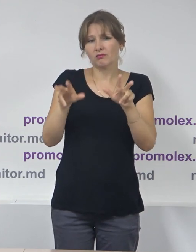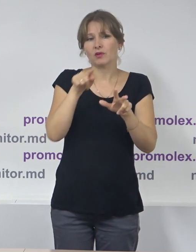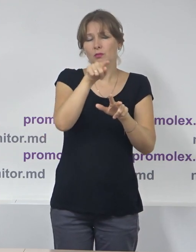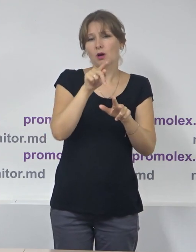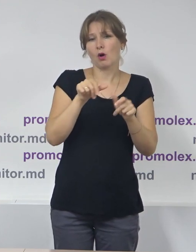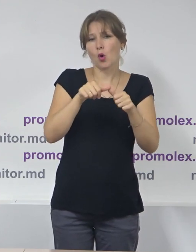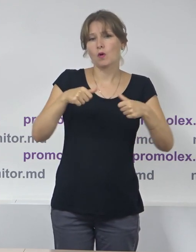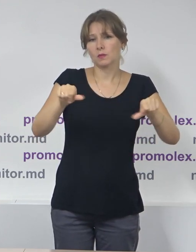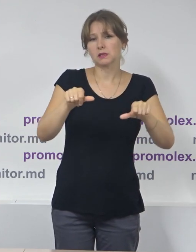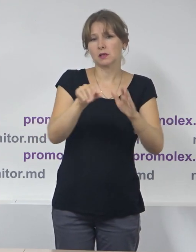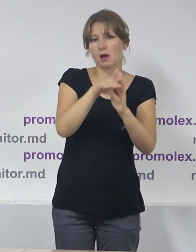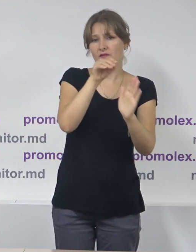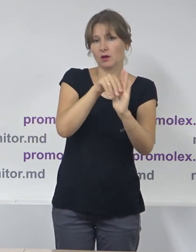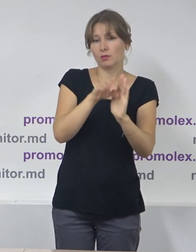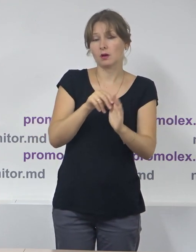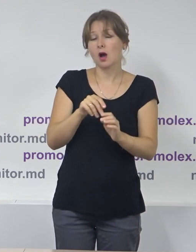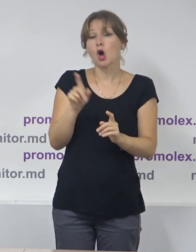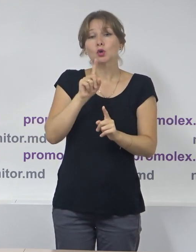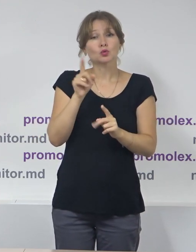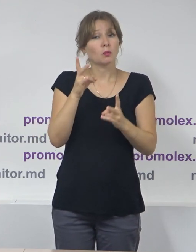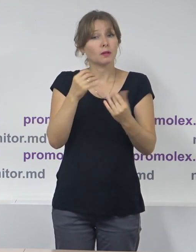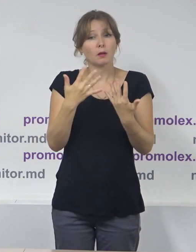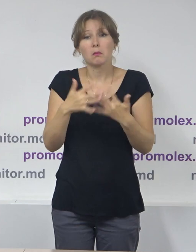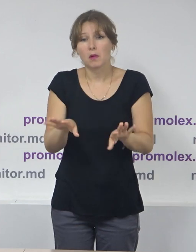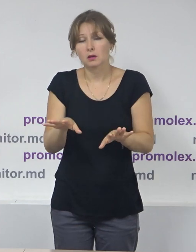Centrale. La fel, ca să nu pierd în vedere,